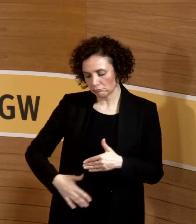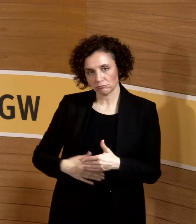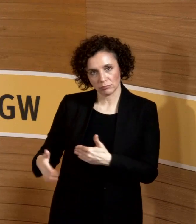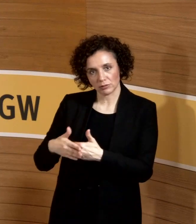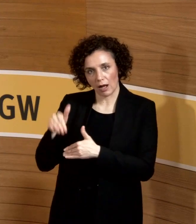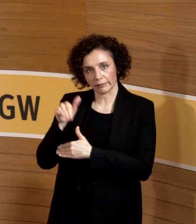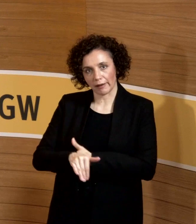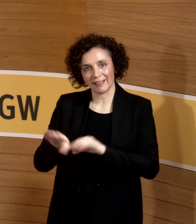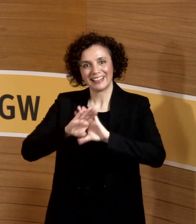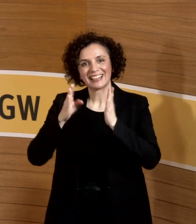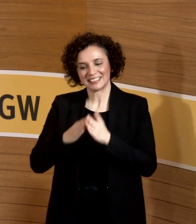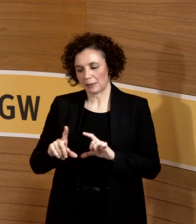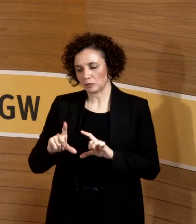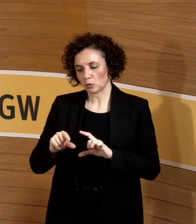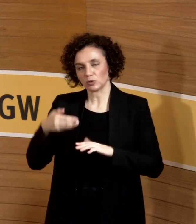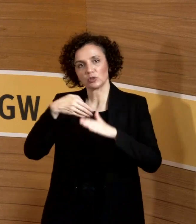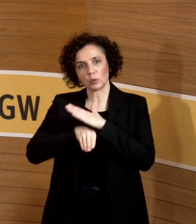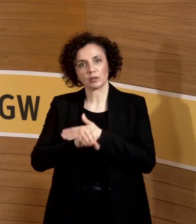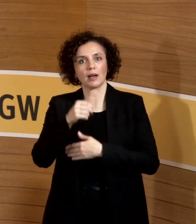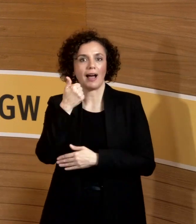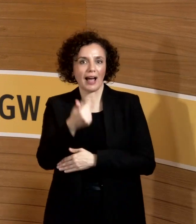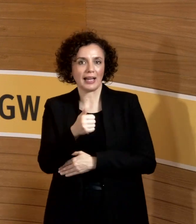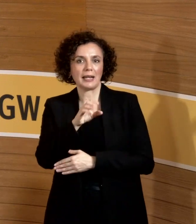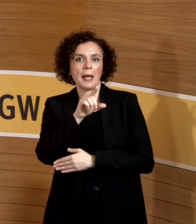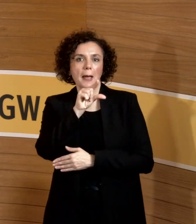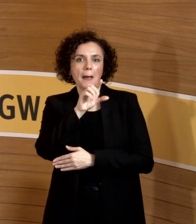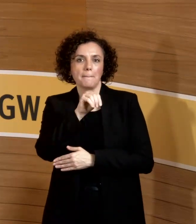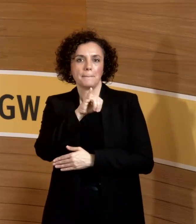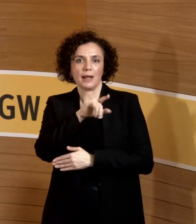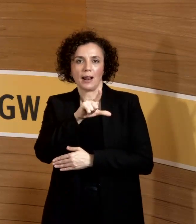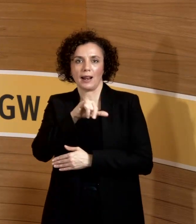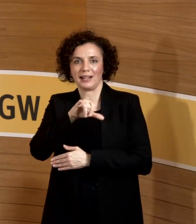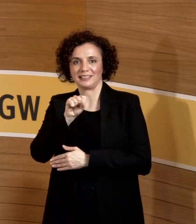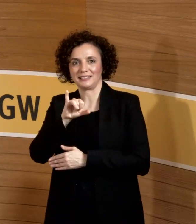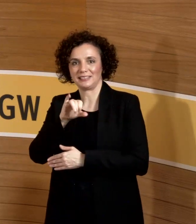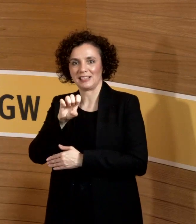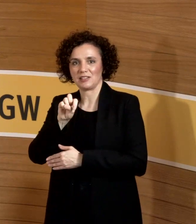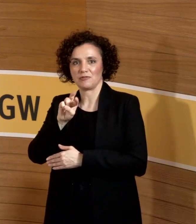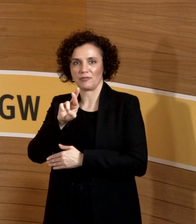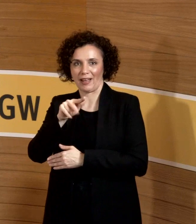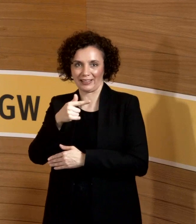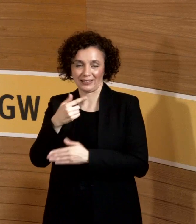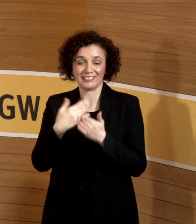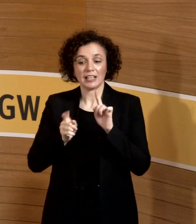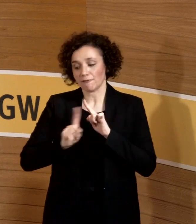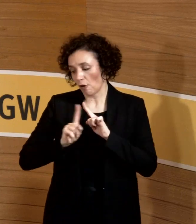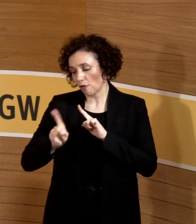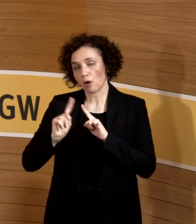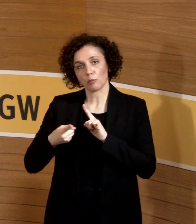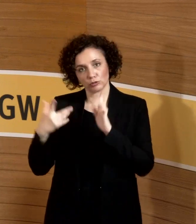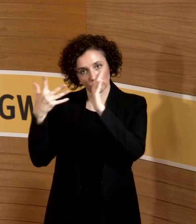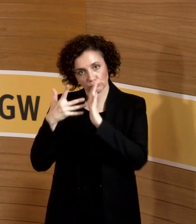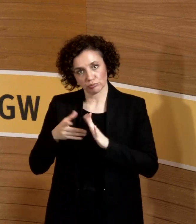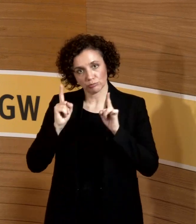Schwangerschaft kleiner als ein Millisievert. Es muss wöchentlich ermittelt werden, es muss ein Gerät sein, was auch digital